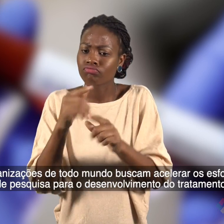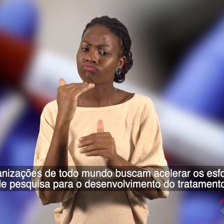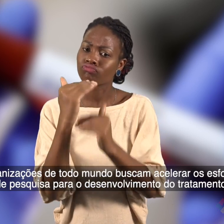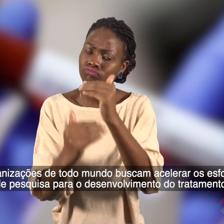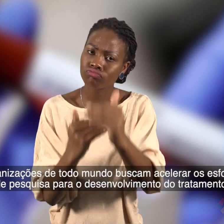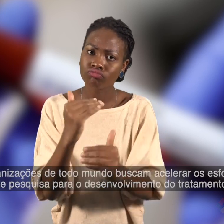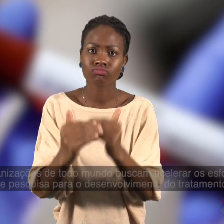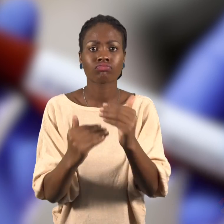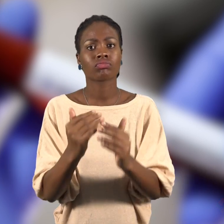do tratamento.